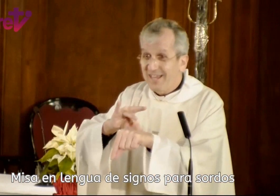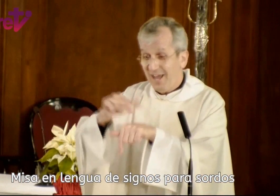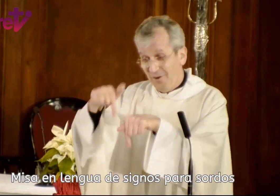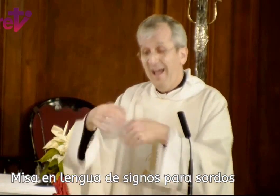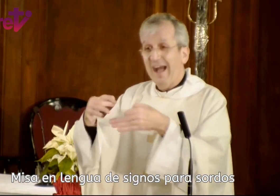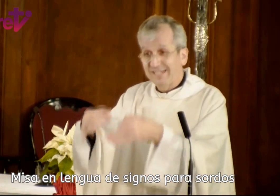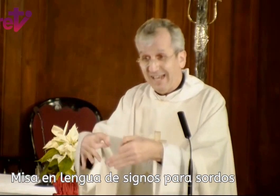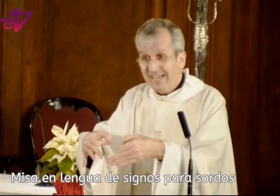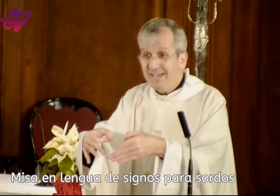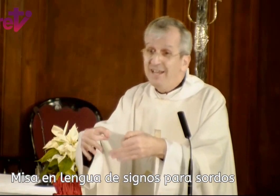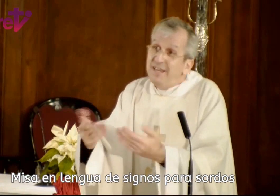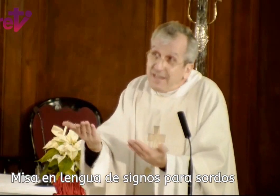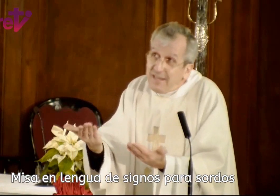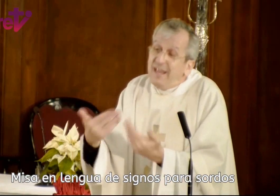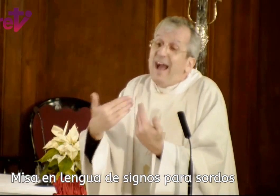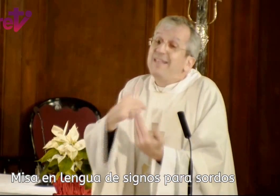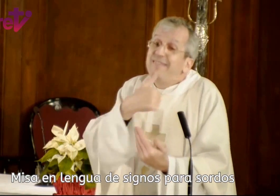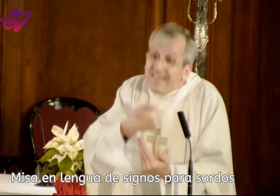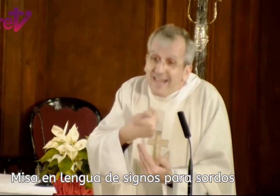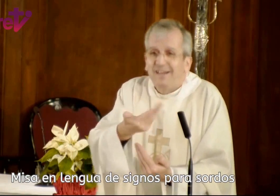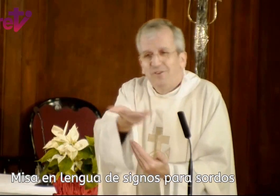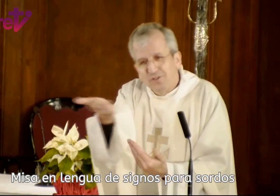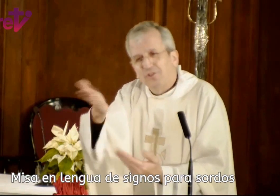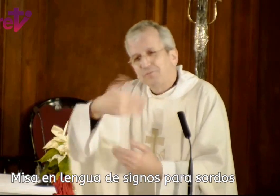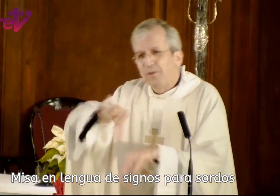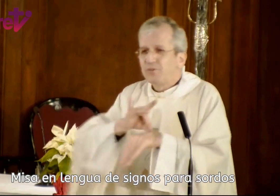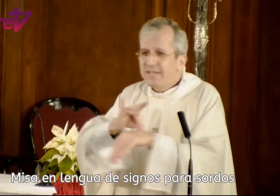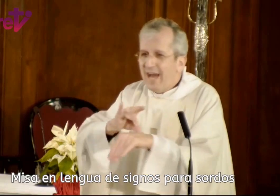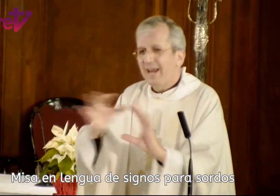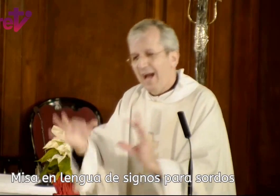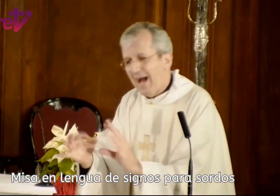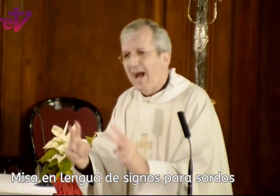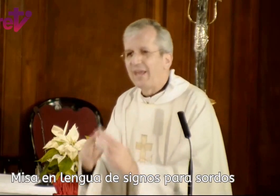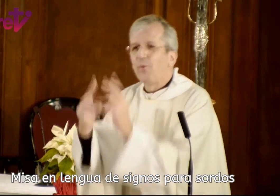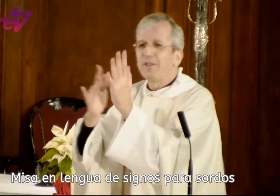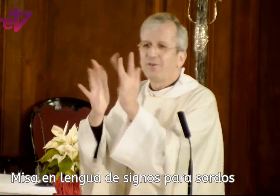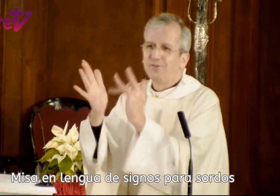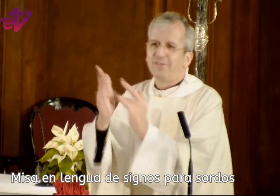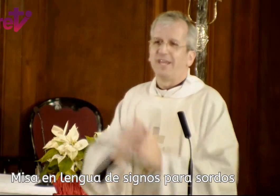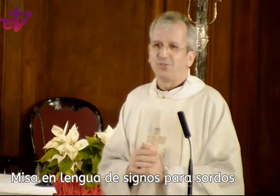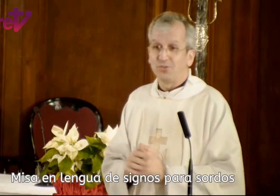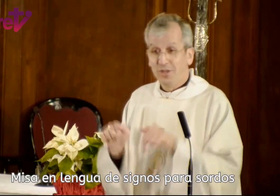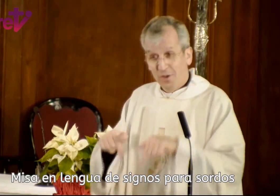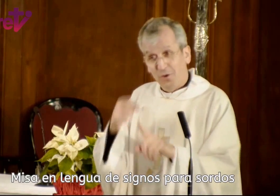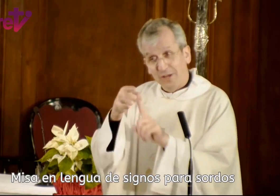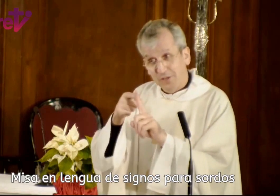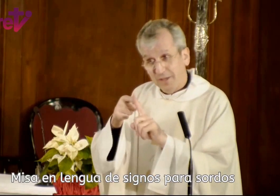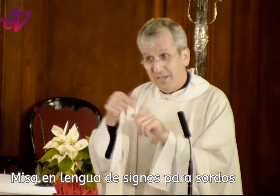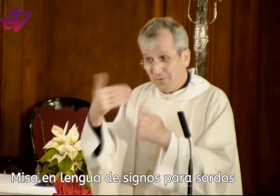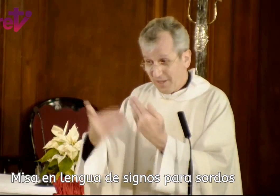guiado hasta aquí y de quién nosotros podemos guiar al encuentro de Jesús. Con ese objetivo y